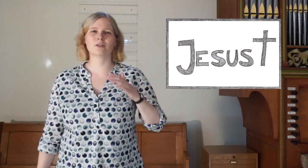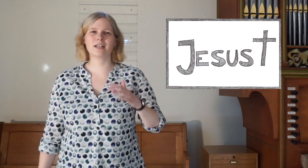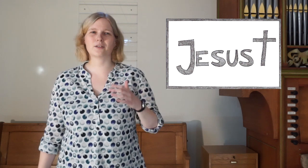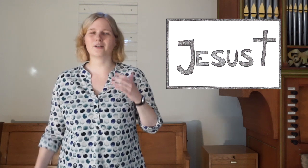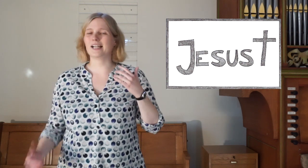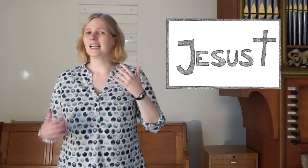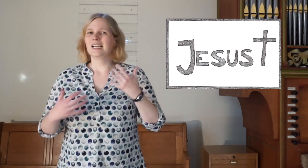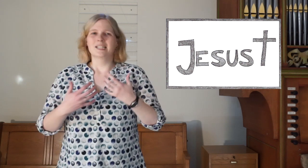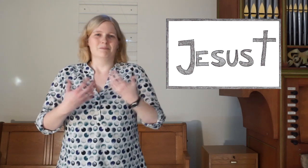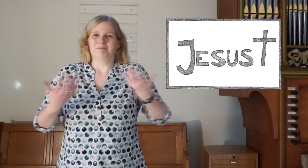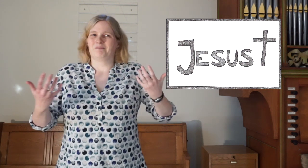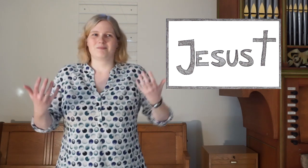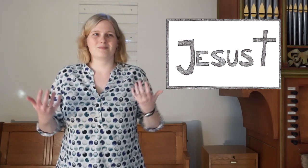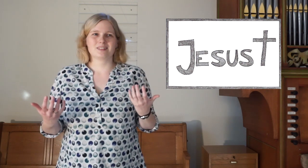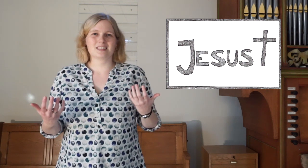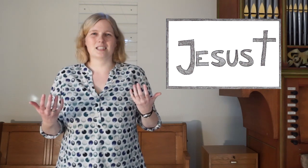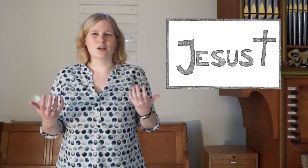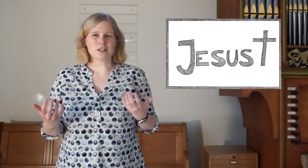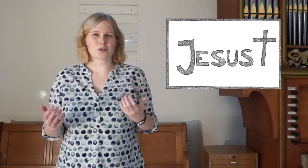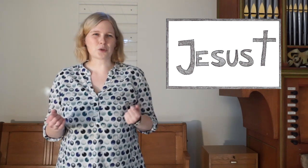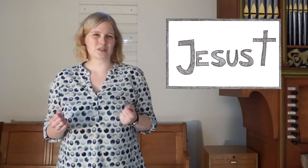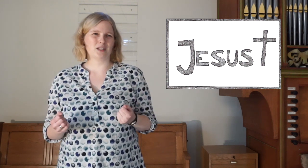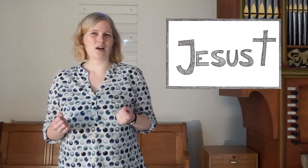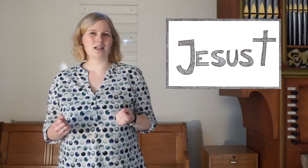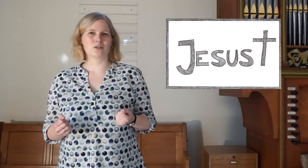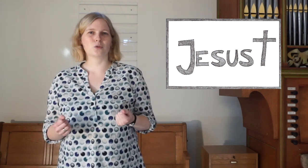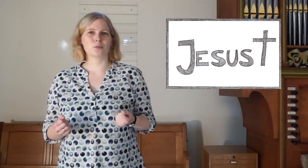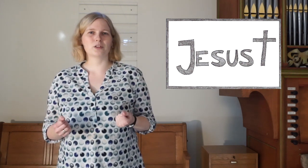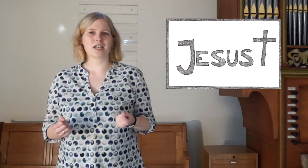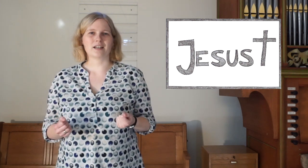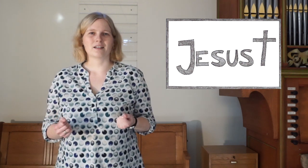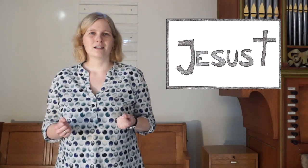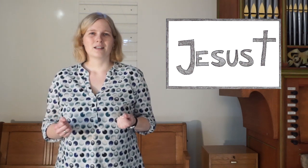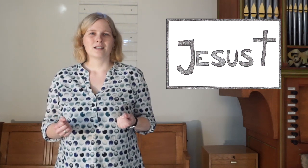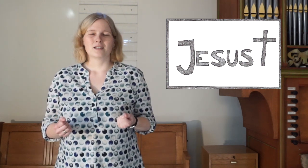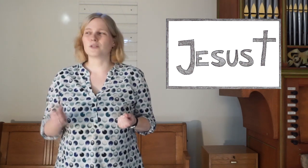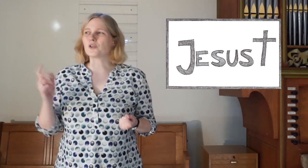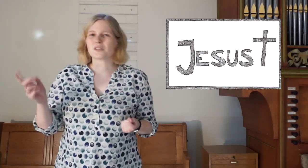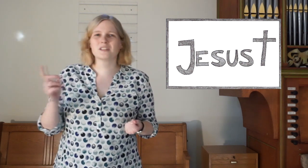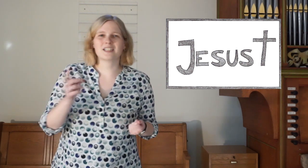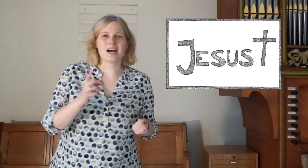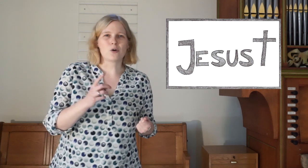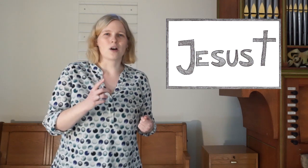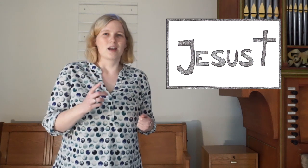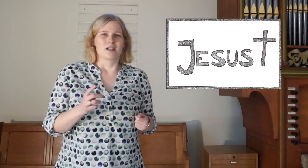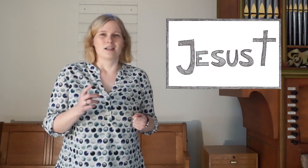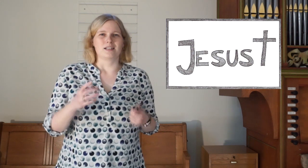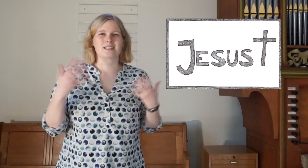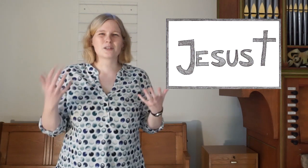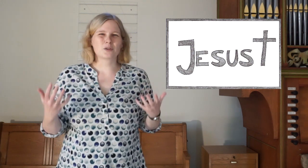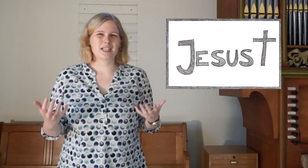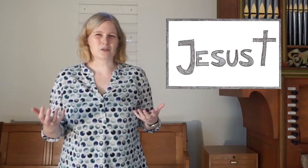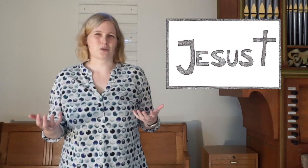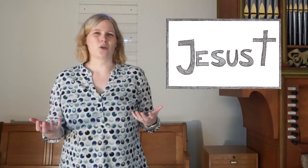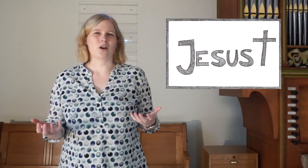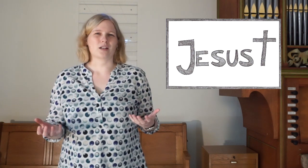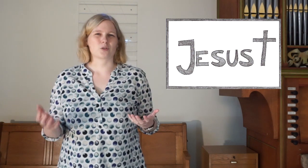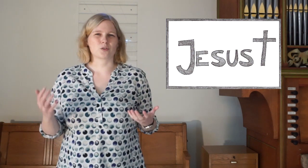und nichts, weil die Leute guckten sie auch alle so komisch an. Sie wussten genau, dass sie zu Jesus gehörten, zu